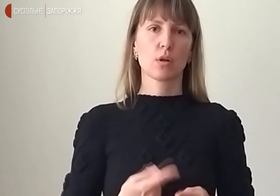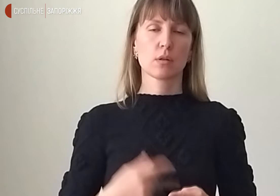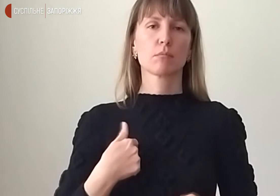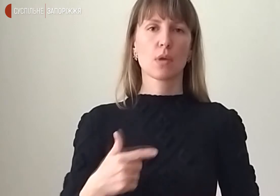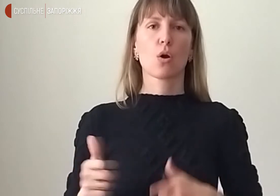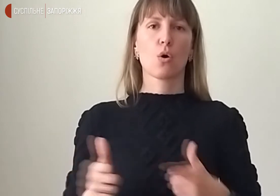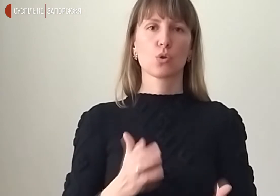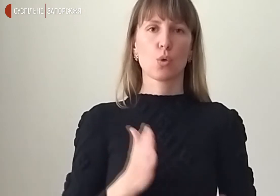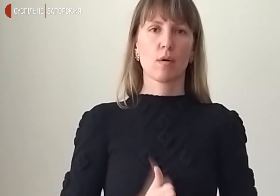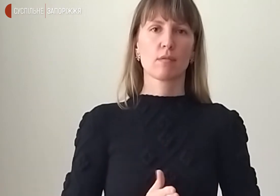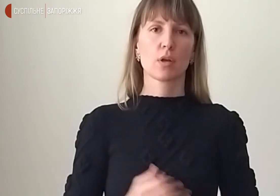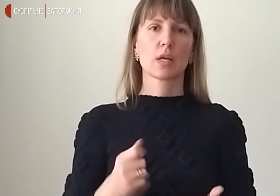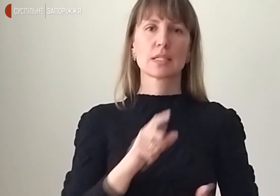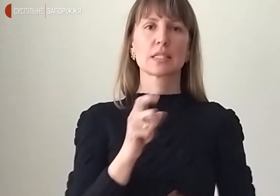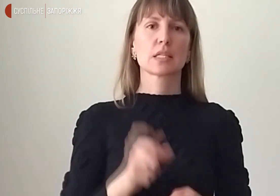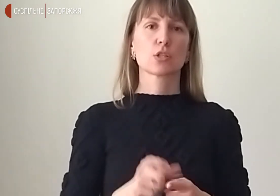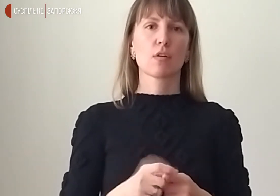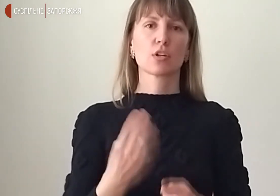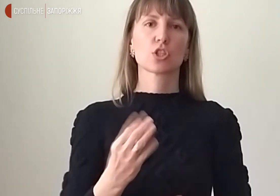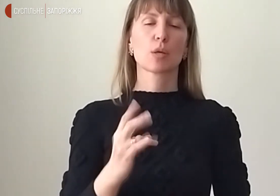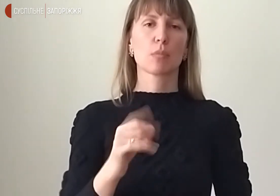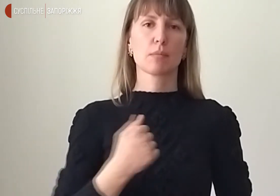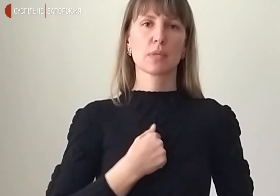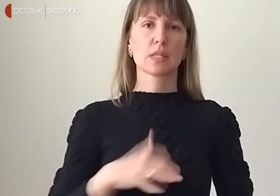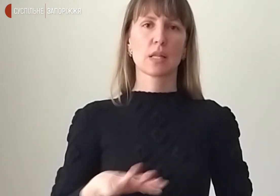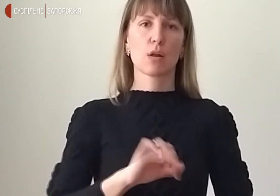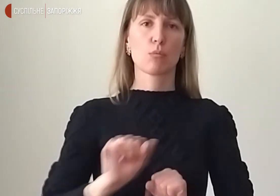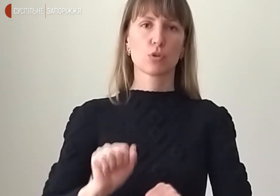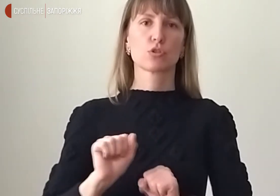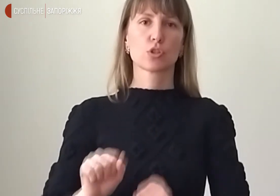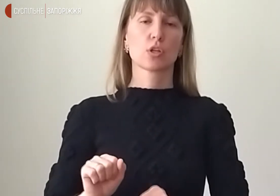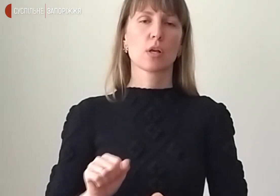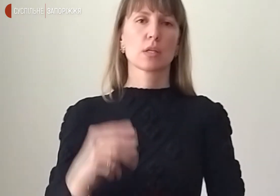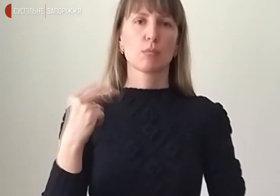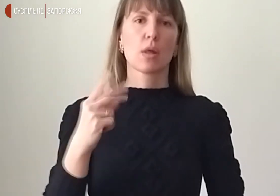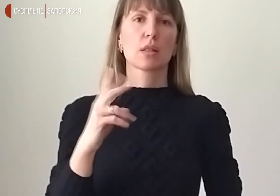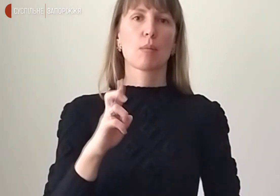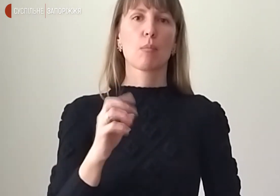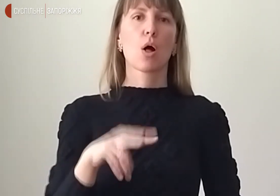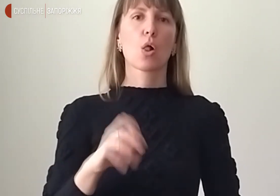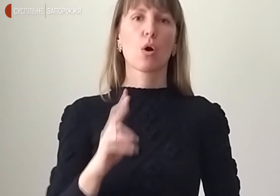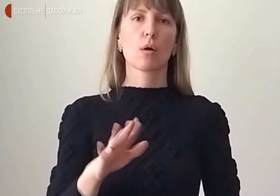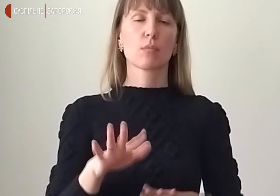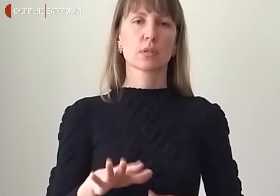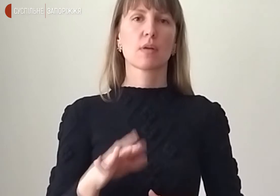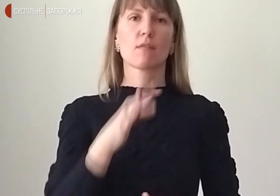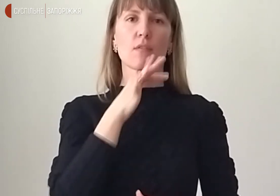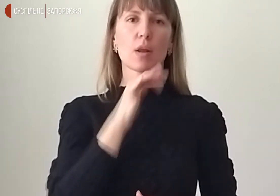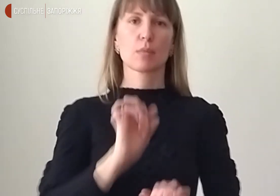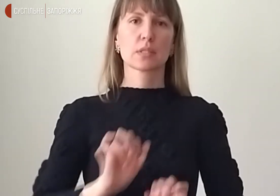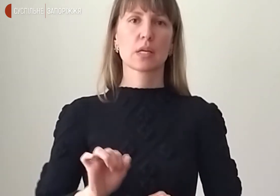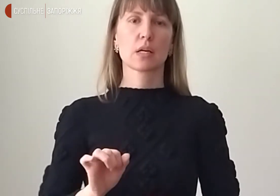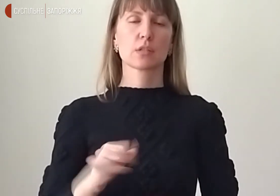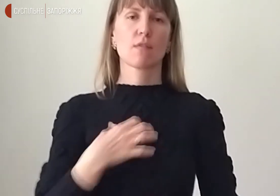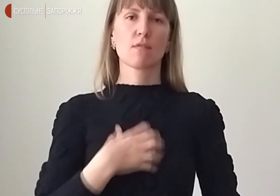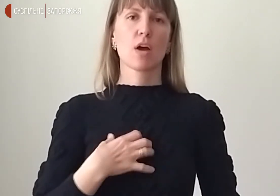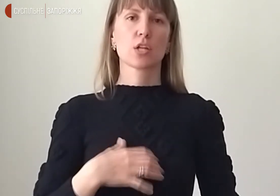За словами «Шкипера», бійці тероборони захищатимуть Запоріжжя на блокпоста та під час захисту стратегічних об'єктів міста. Новини на